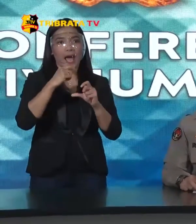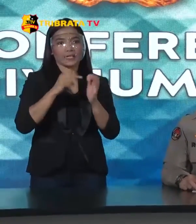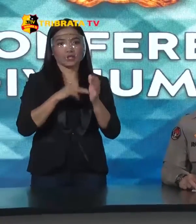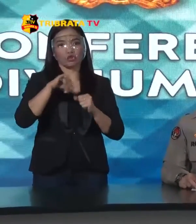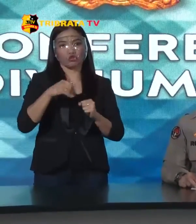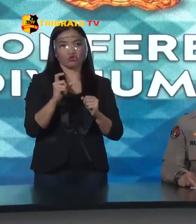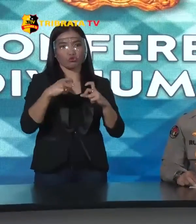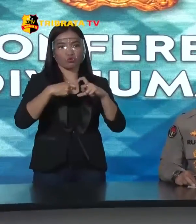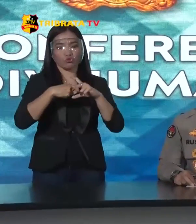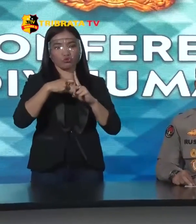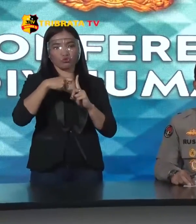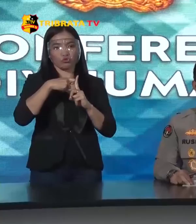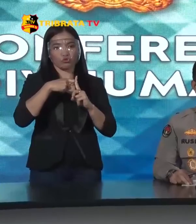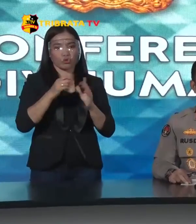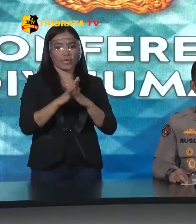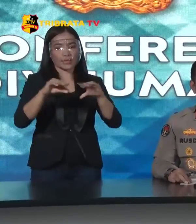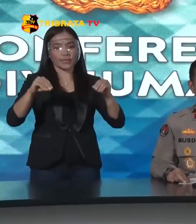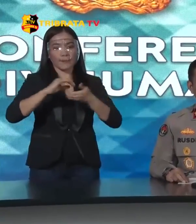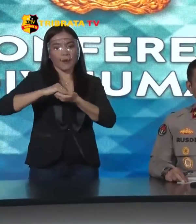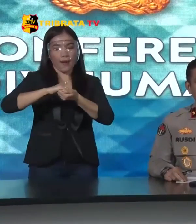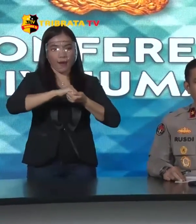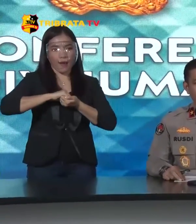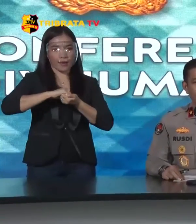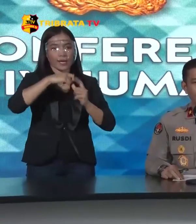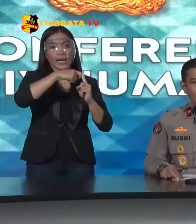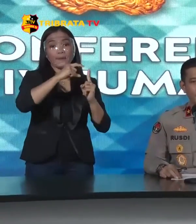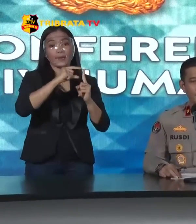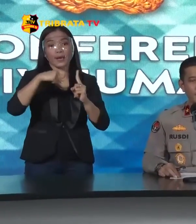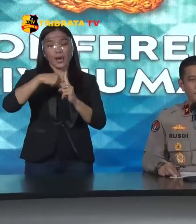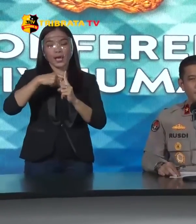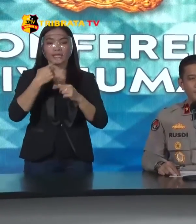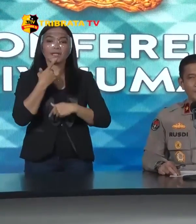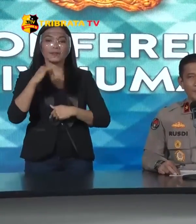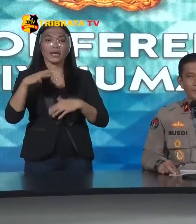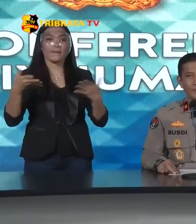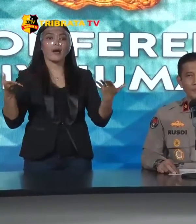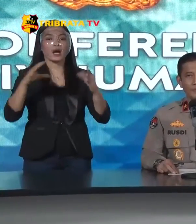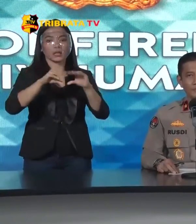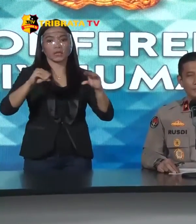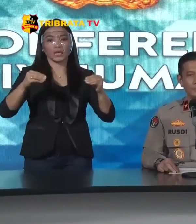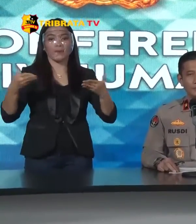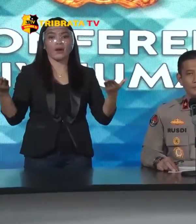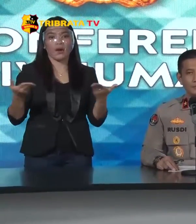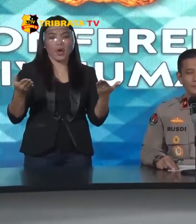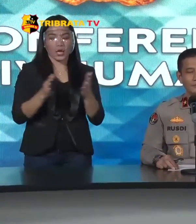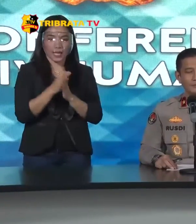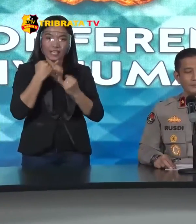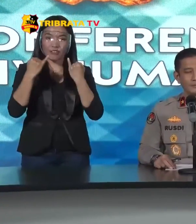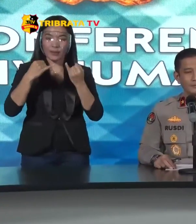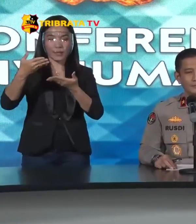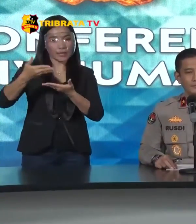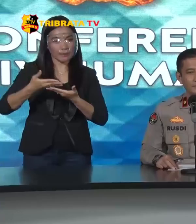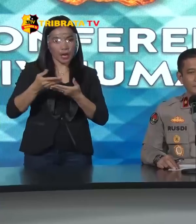Kerjasama Antara Barreskrim Dan juga KPK Seperti apa Bentuk kerjasamanya Lalu kemudian Ada informasi